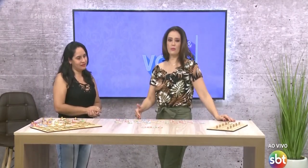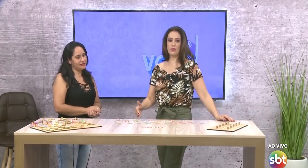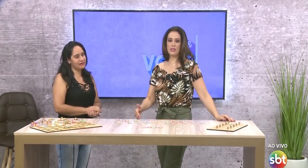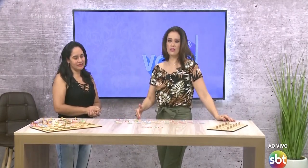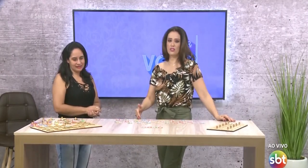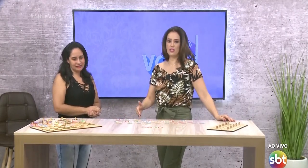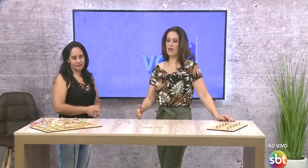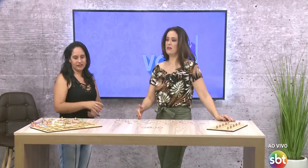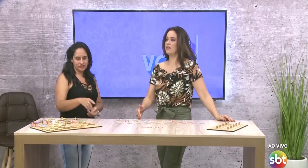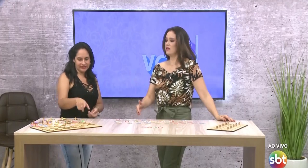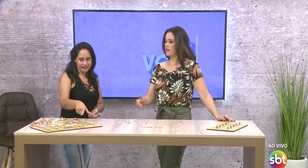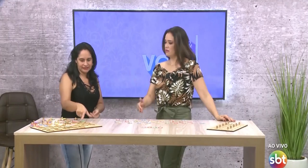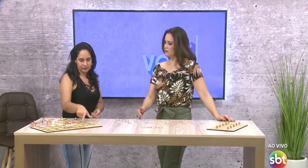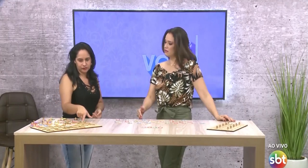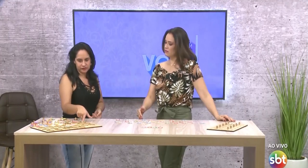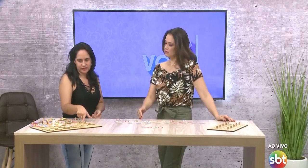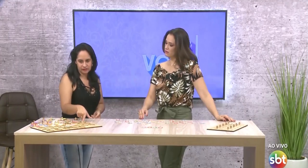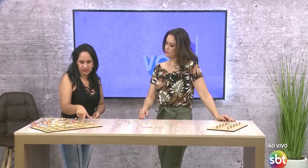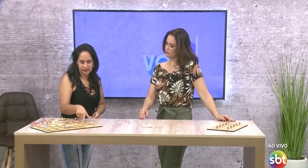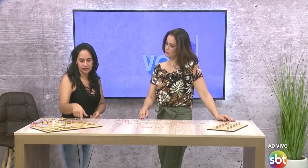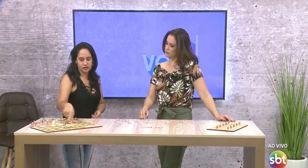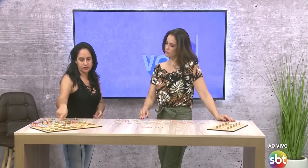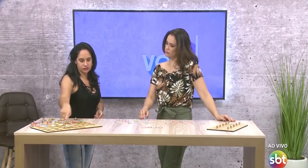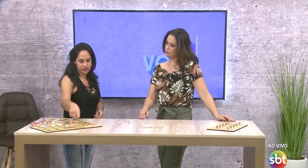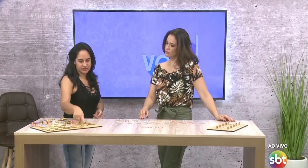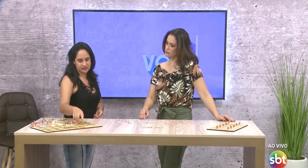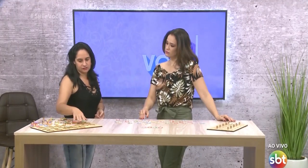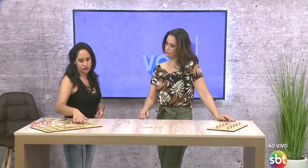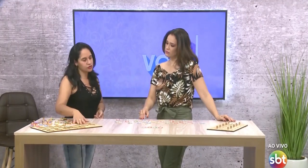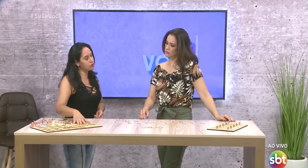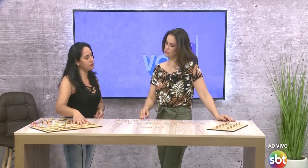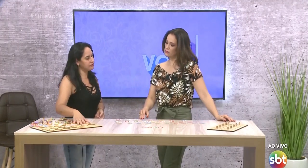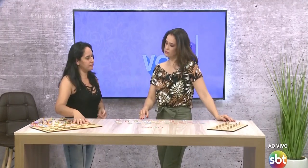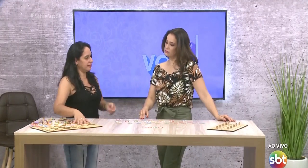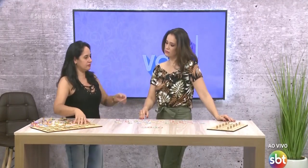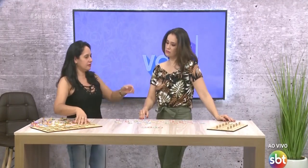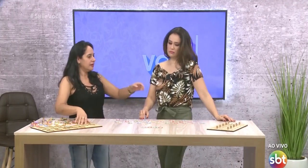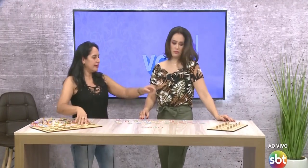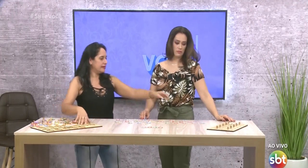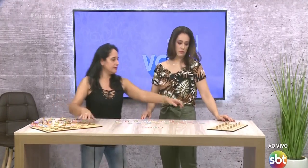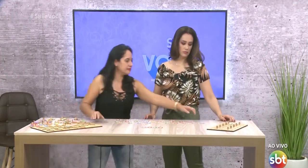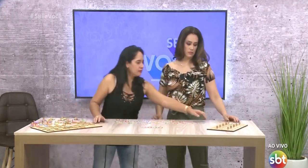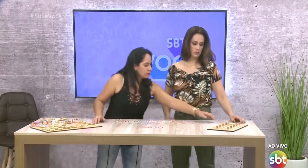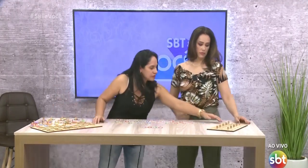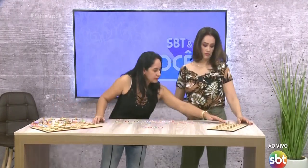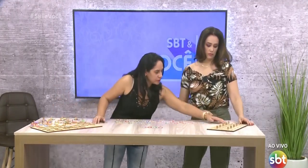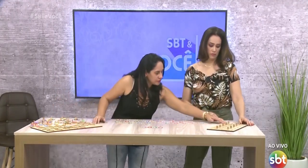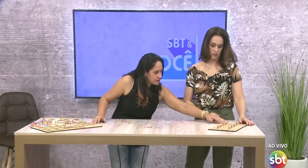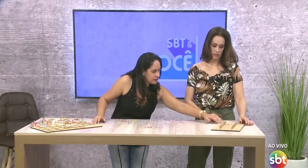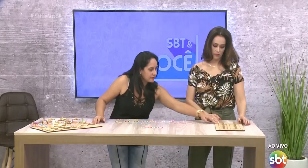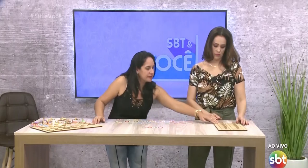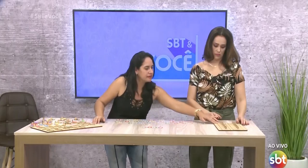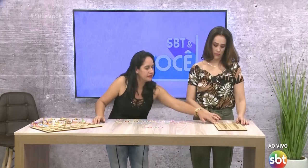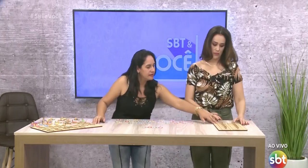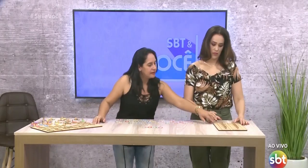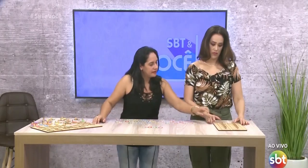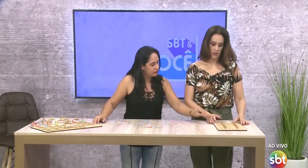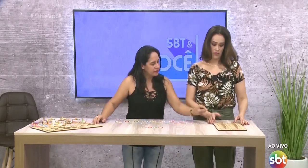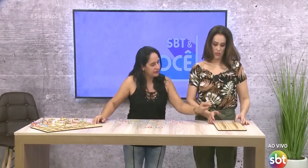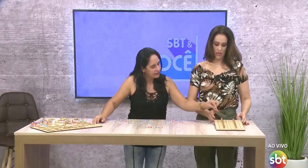tão importante. Exatamente. Essa produção aqui, nós utilizamos só o alfabeto. Esta outra produção aqui é o que?